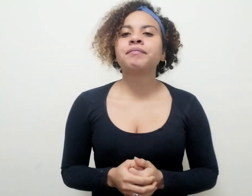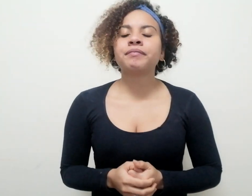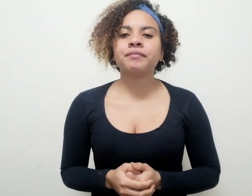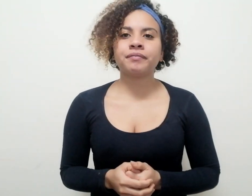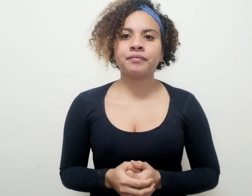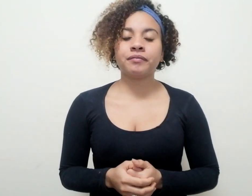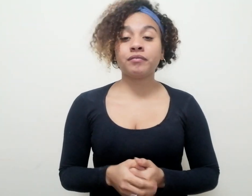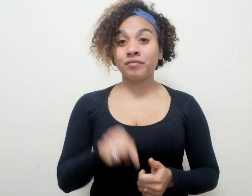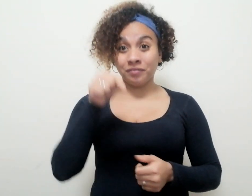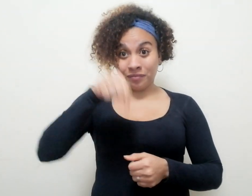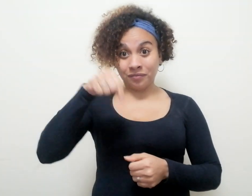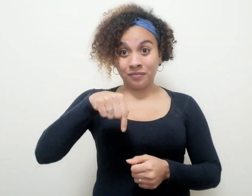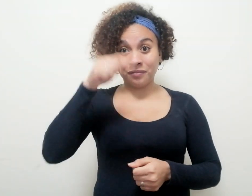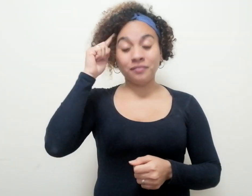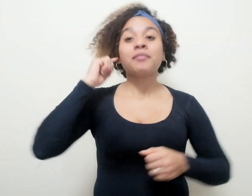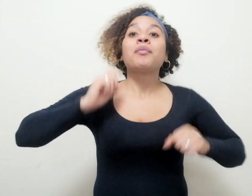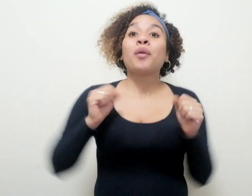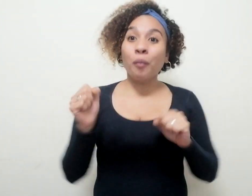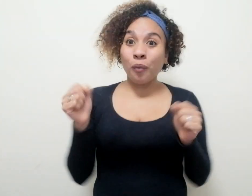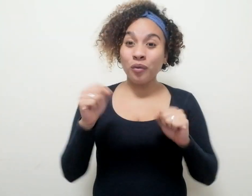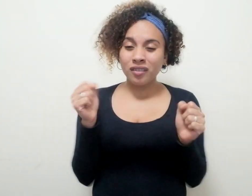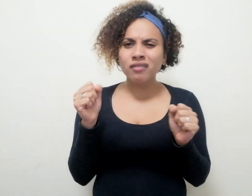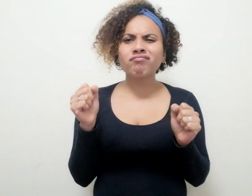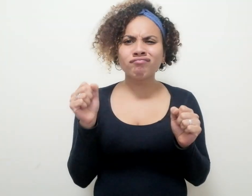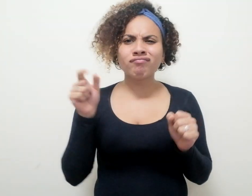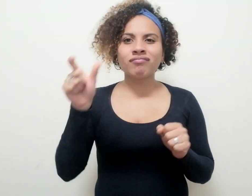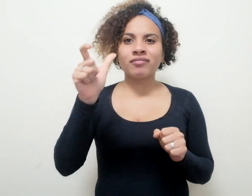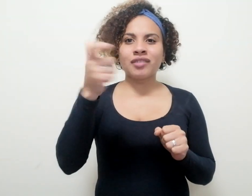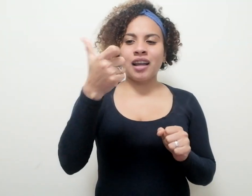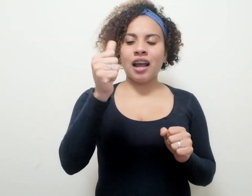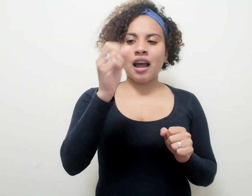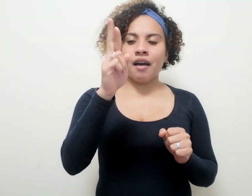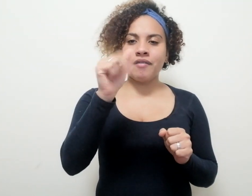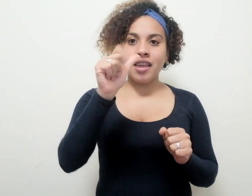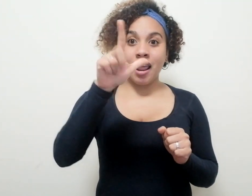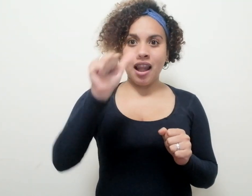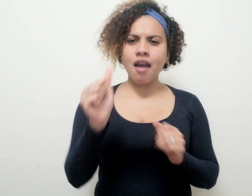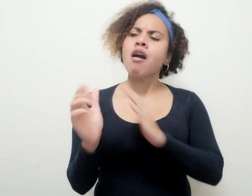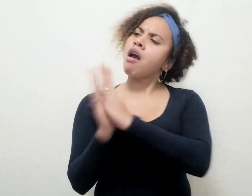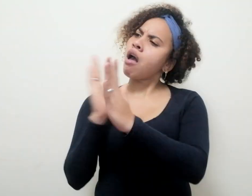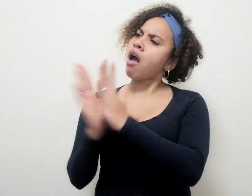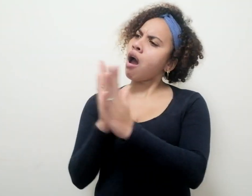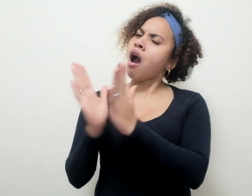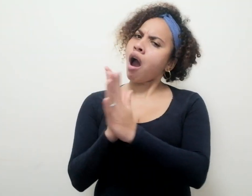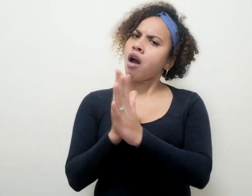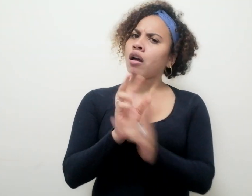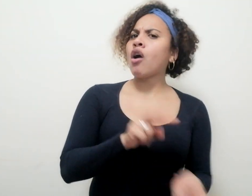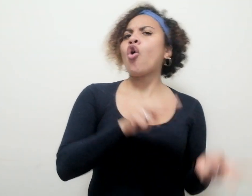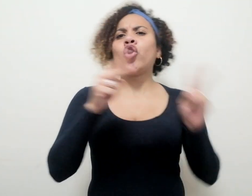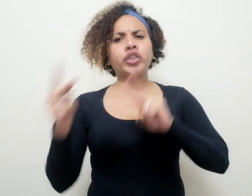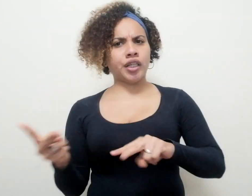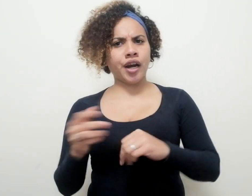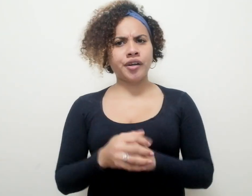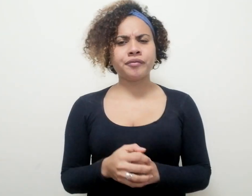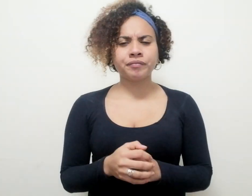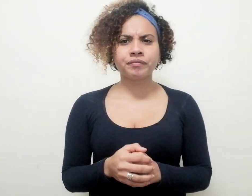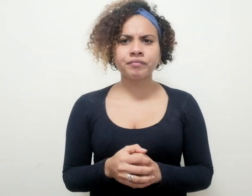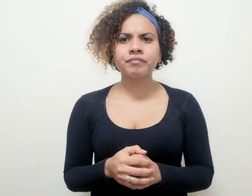Aquí en Bogotá, Gabriela Alemán me comentó que había hecho lo contrario. Un